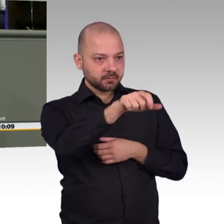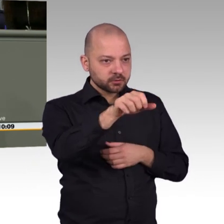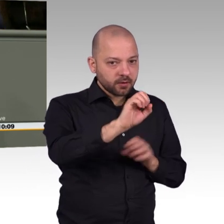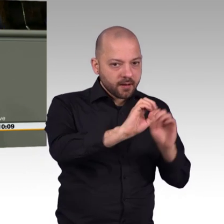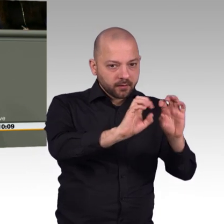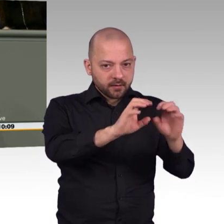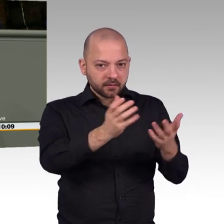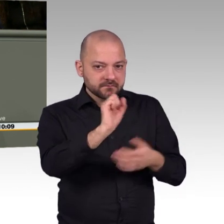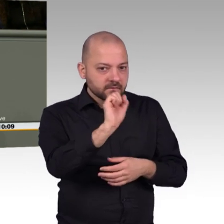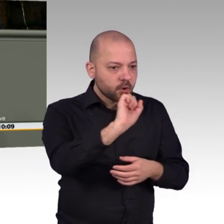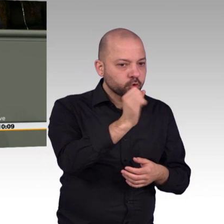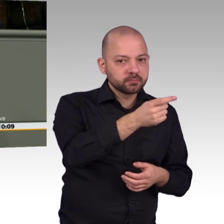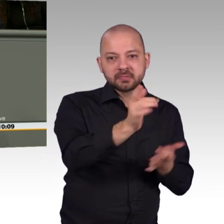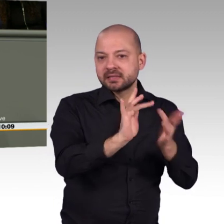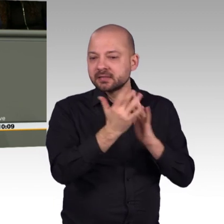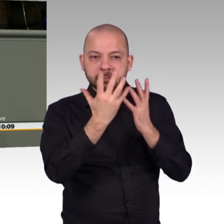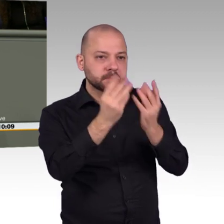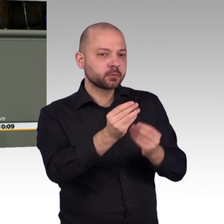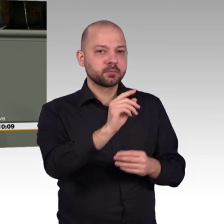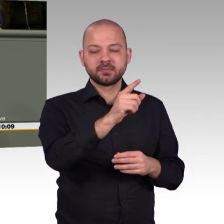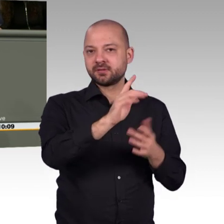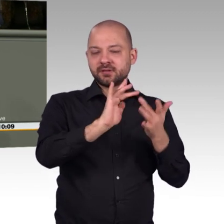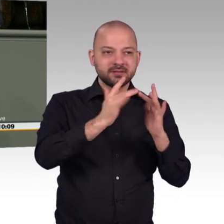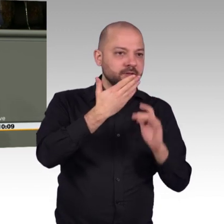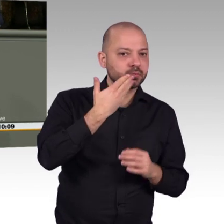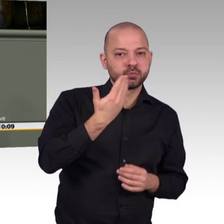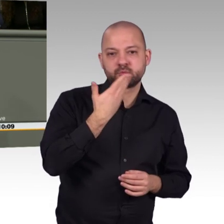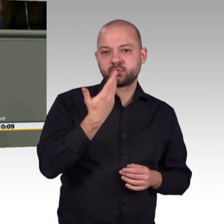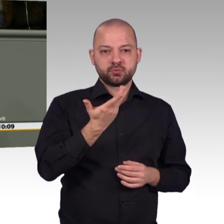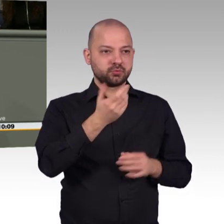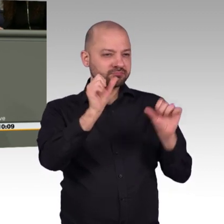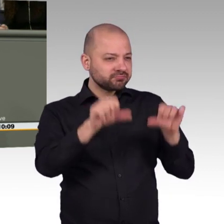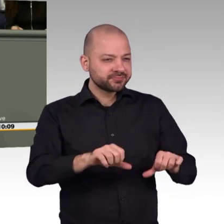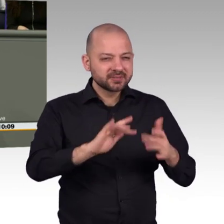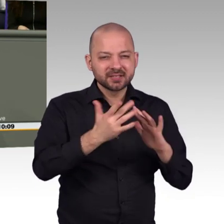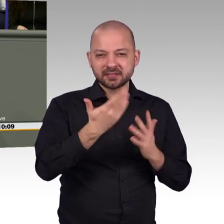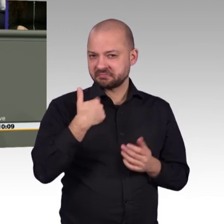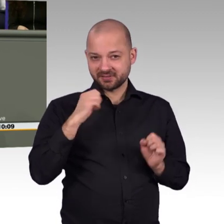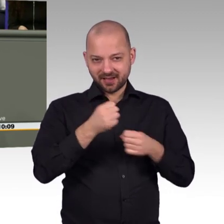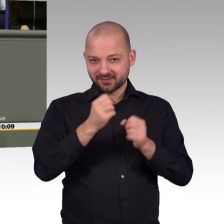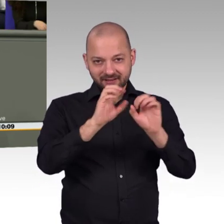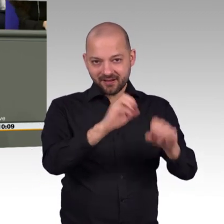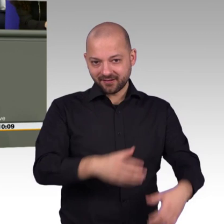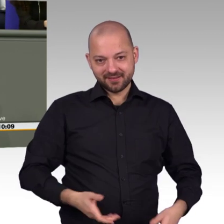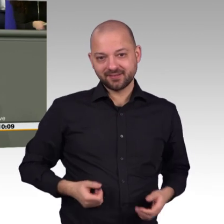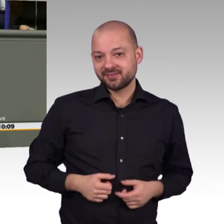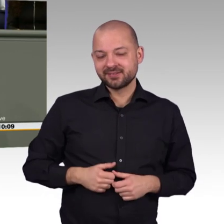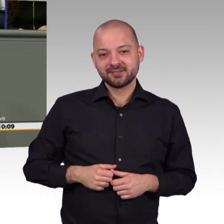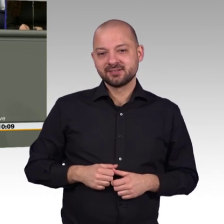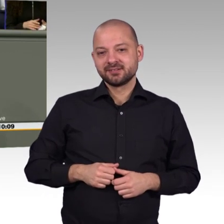Wirtschaft. Kein Unternehmen wird sich in Regionen ansiedeln, in denen es Strom und fließendes Wasser, aber kein Internet gibt. Und der ausschlaggebende